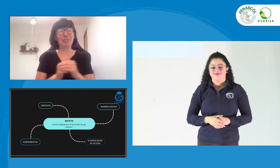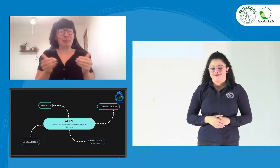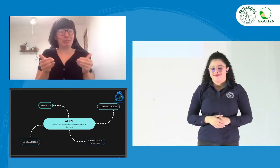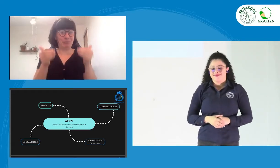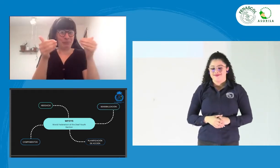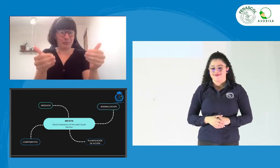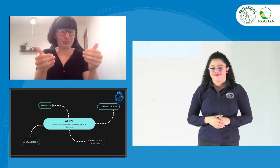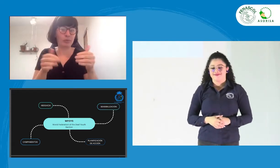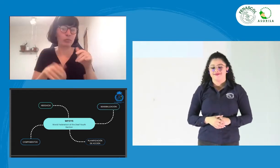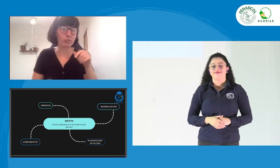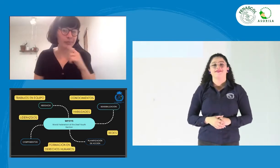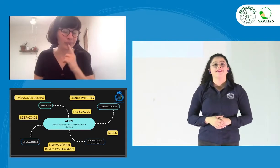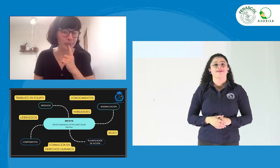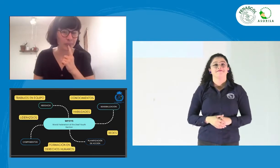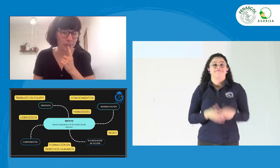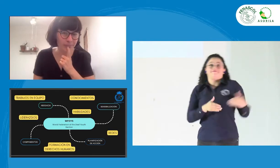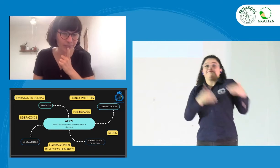allí en Uruguay. Muy bien. Siguiente.